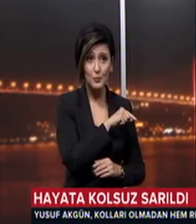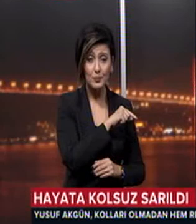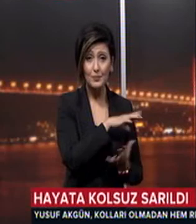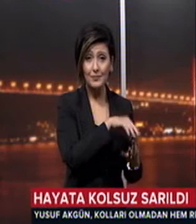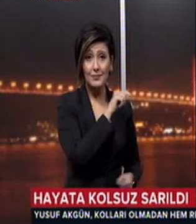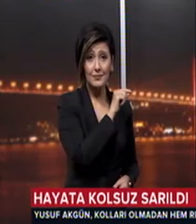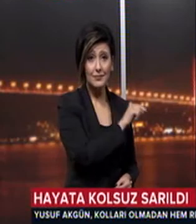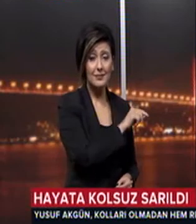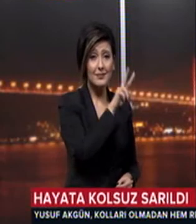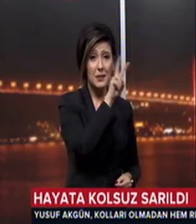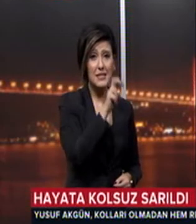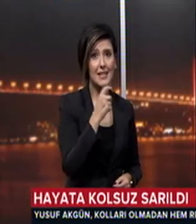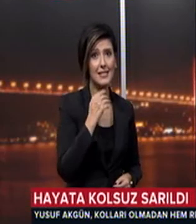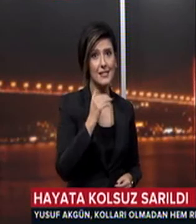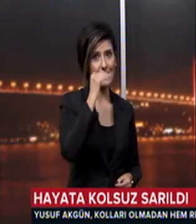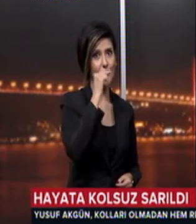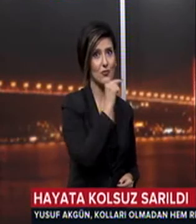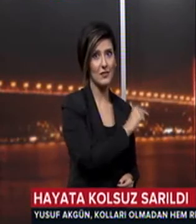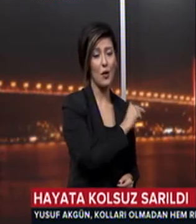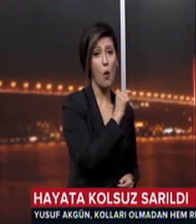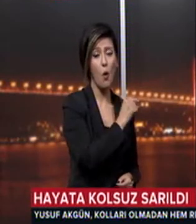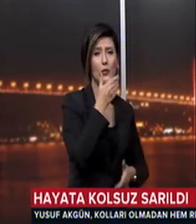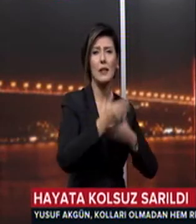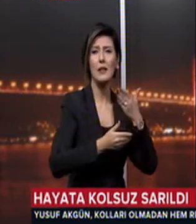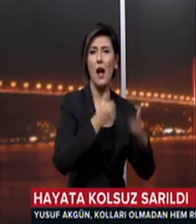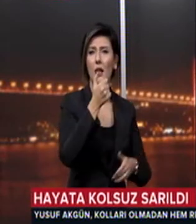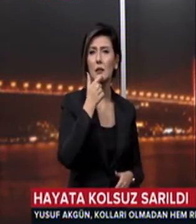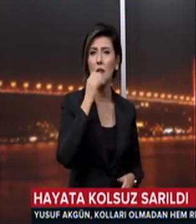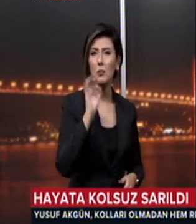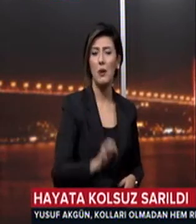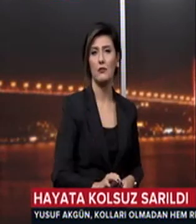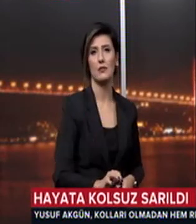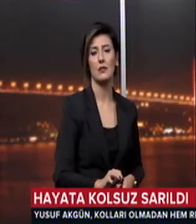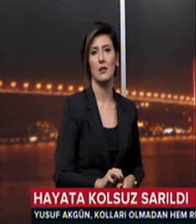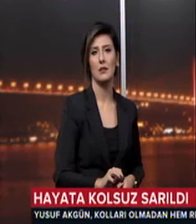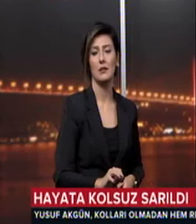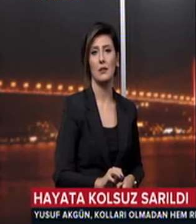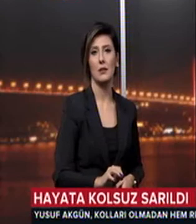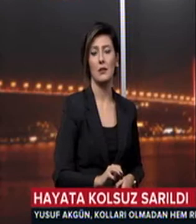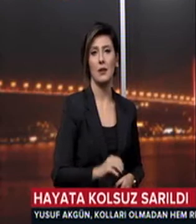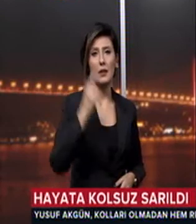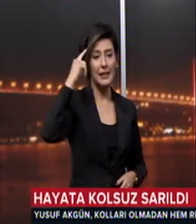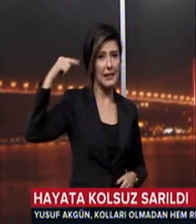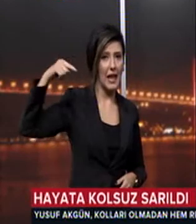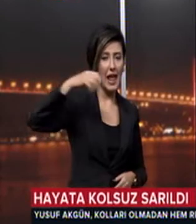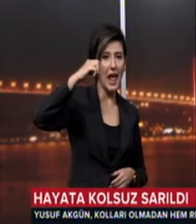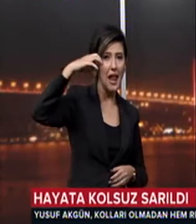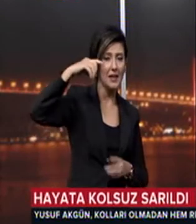Akgün, 28 yaşında Onun hikayesi 6 yaşında başladı Yüksek gerilim direğine çıktı, iki kolunu